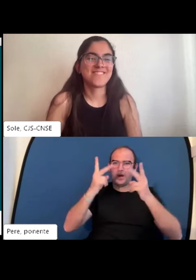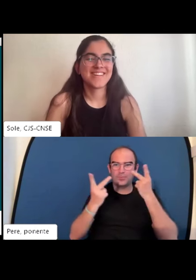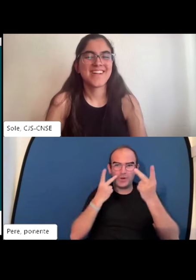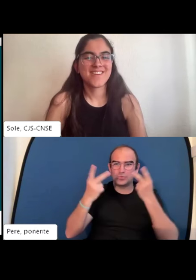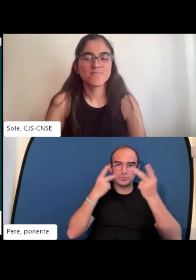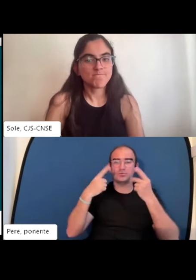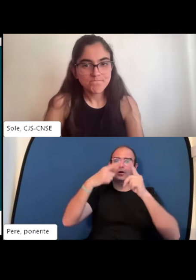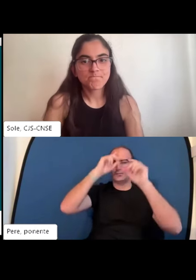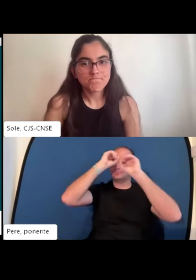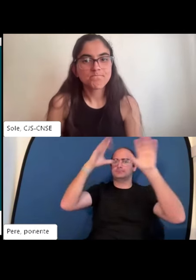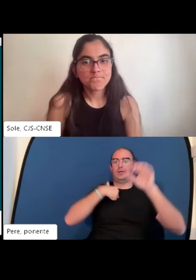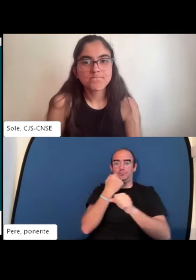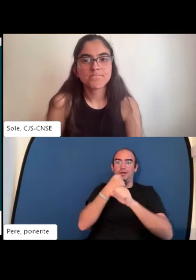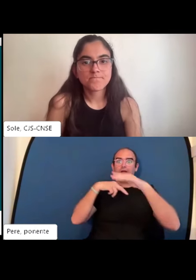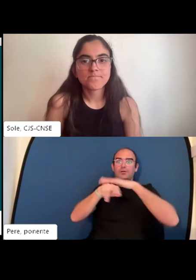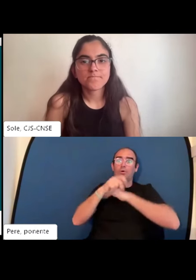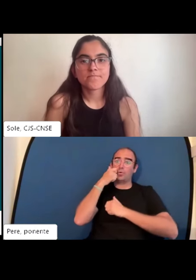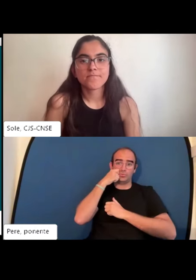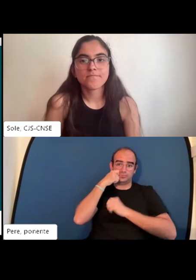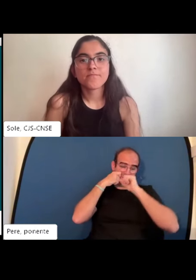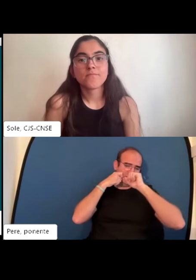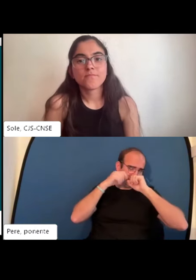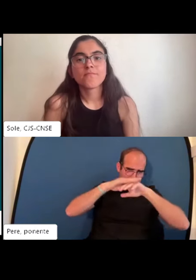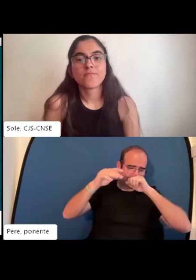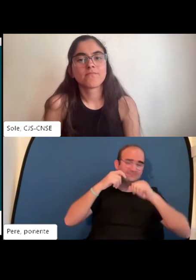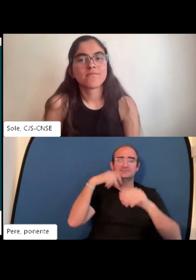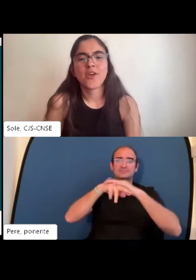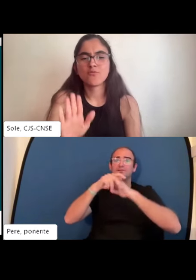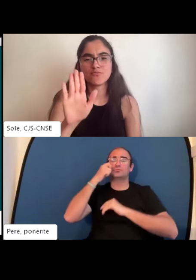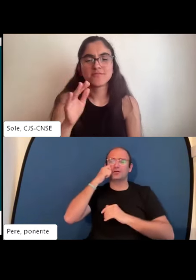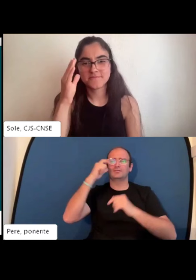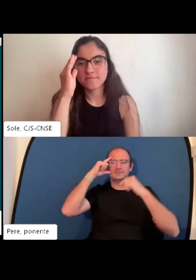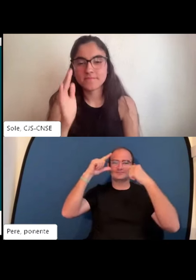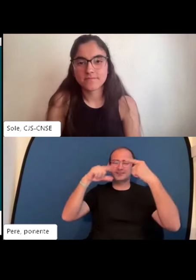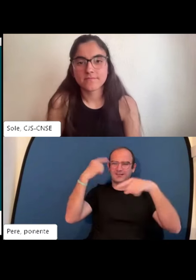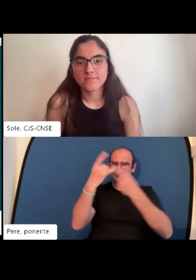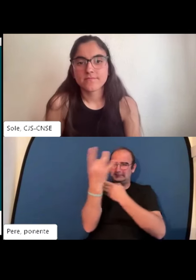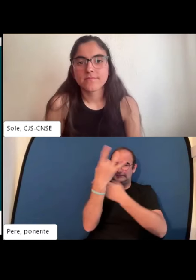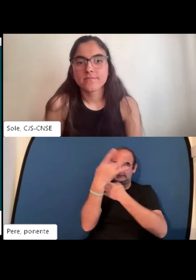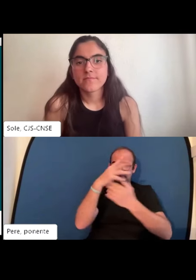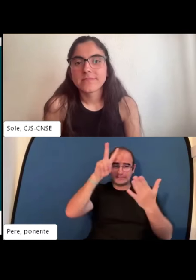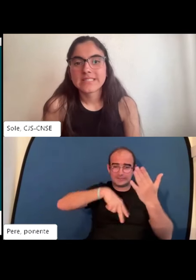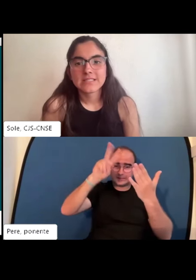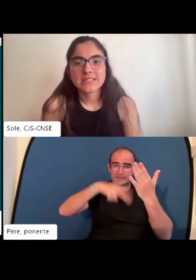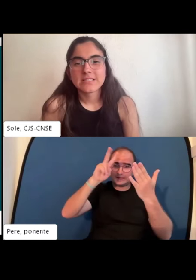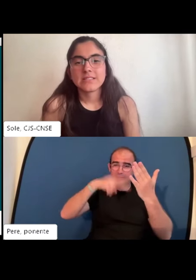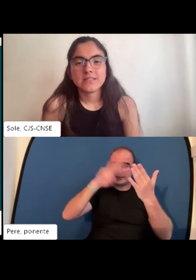cuarto a mí el cuarto me parece mucho más visual como responsable de recursos humanos